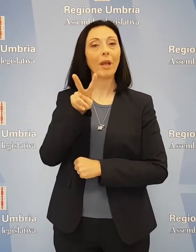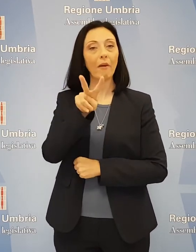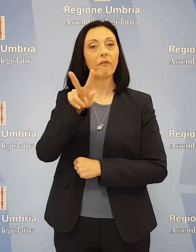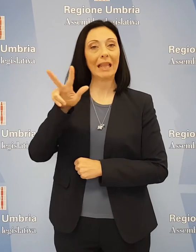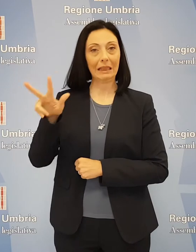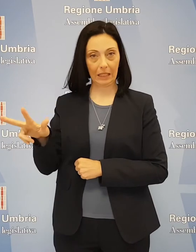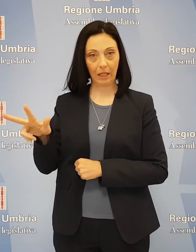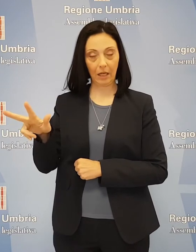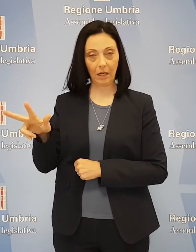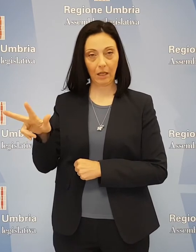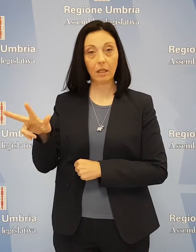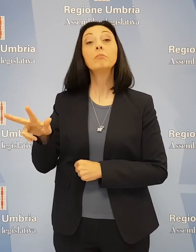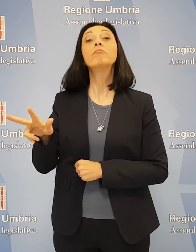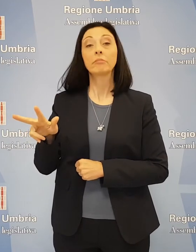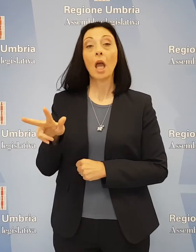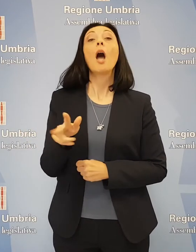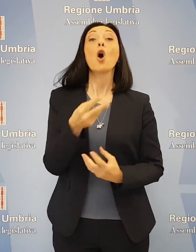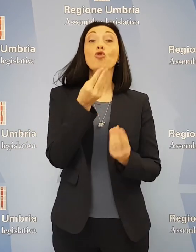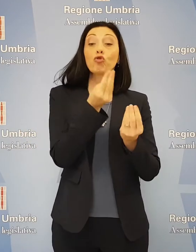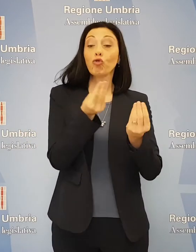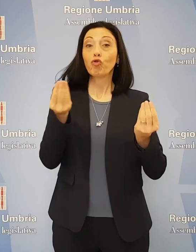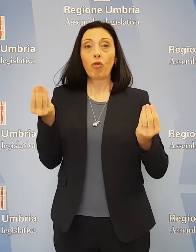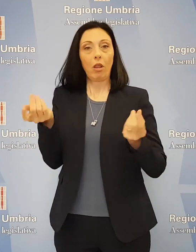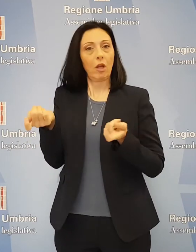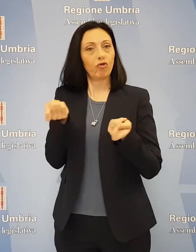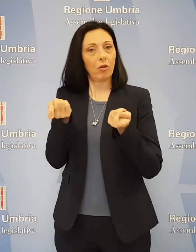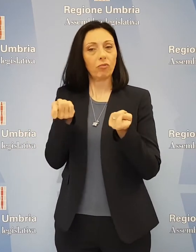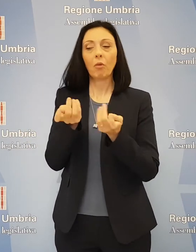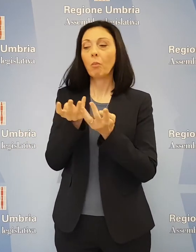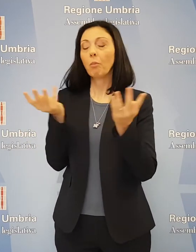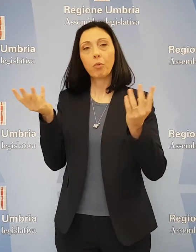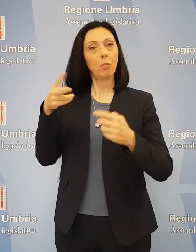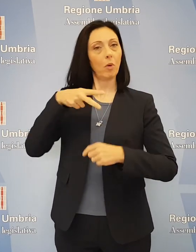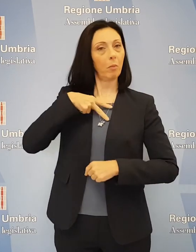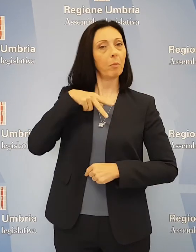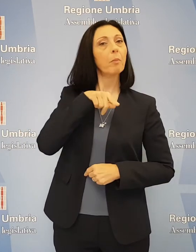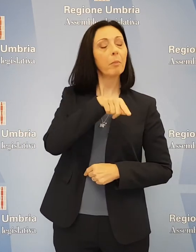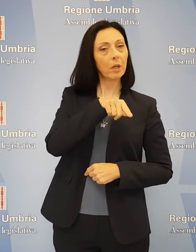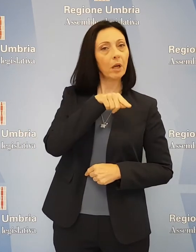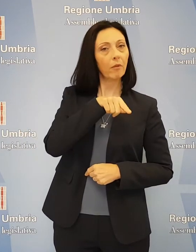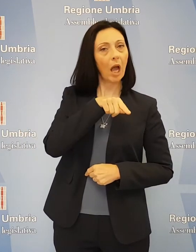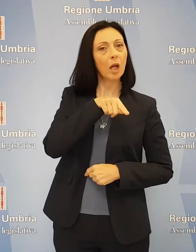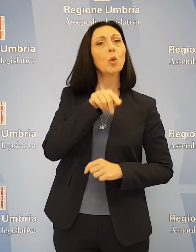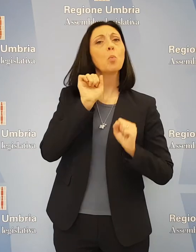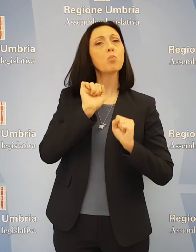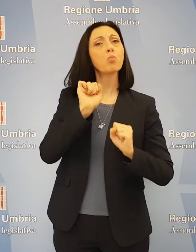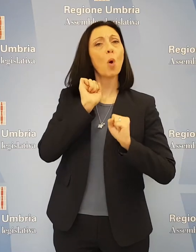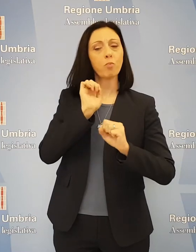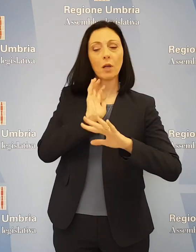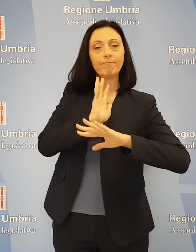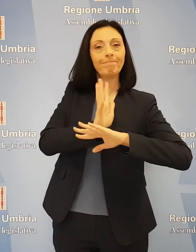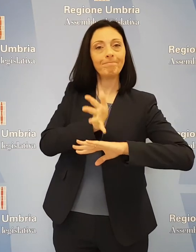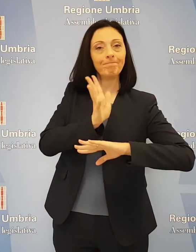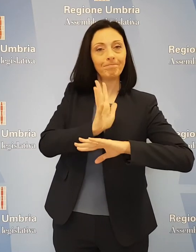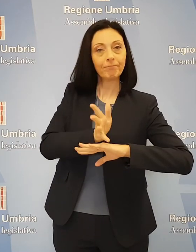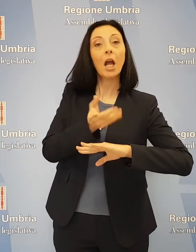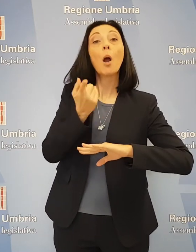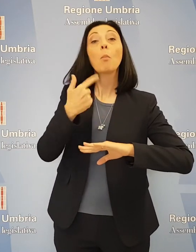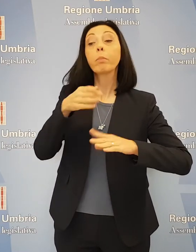termini entro cui i soggetti gestori, sia pubblici che privati, hanno facoltà di realizzare interventi di adeguamento